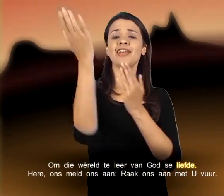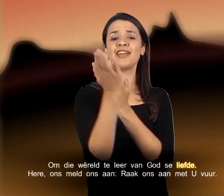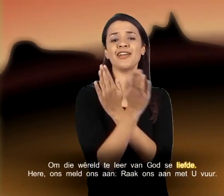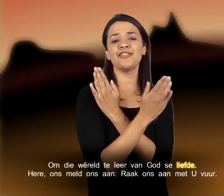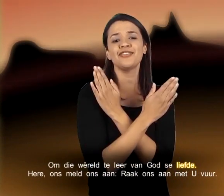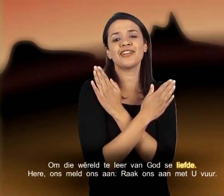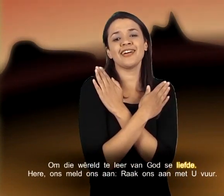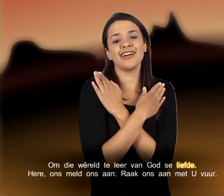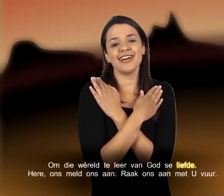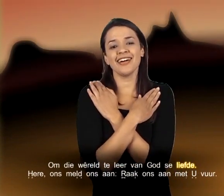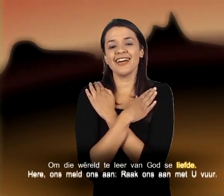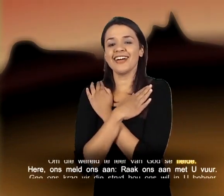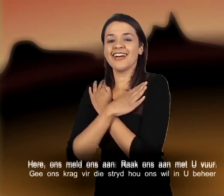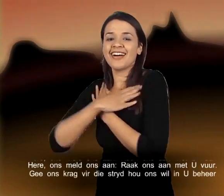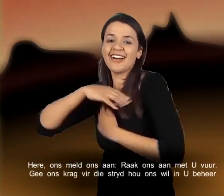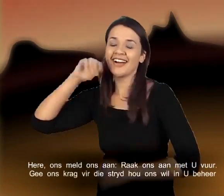liefde